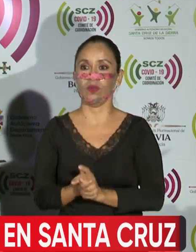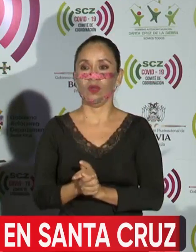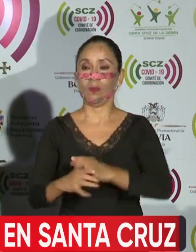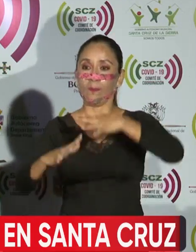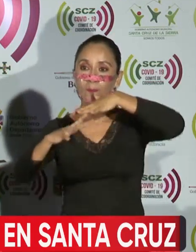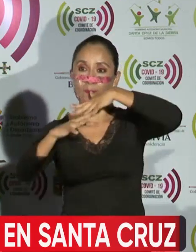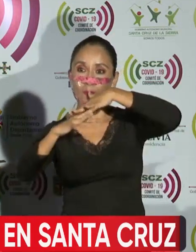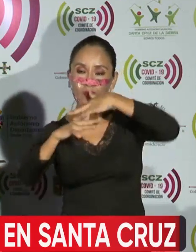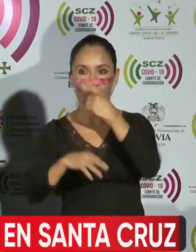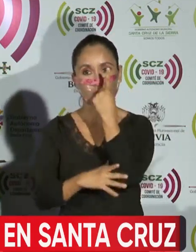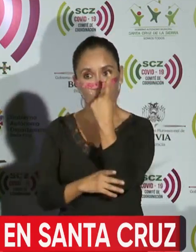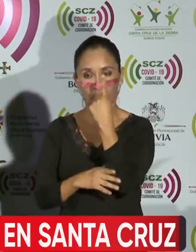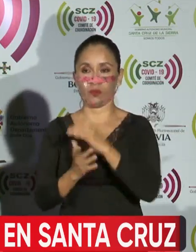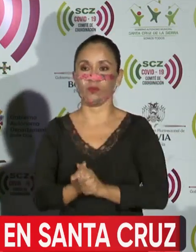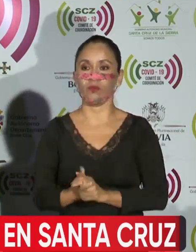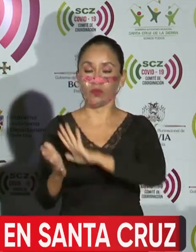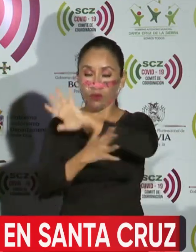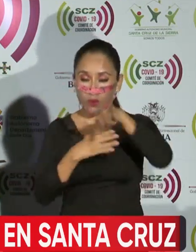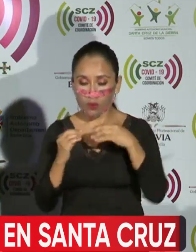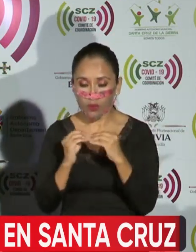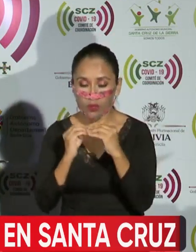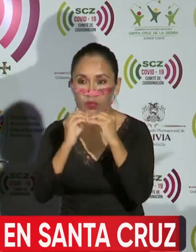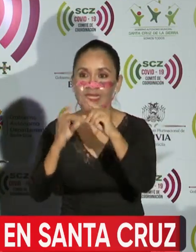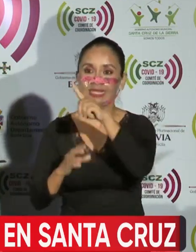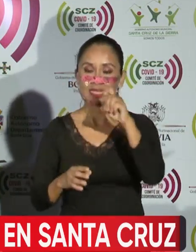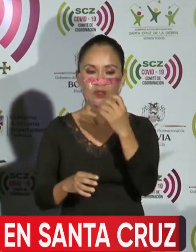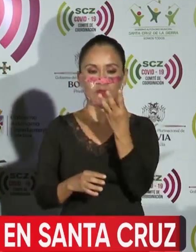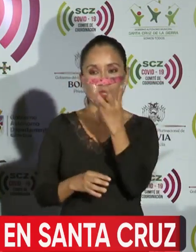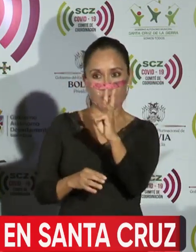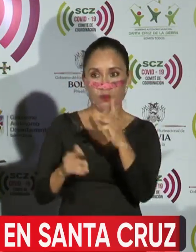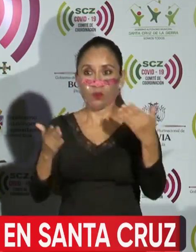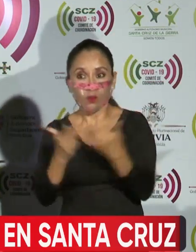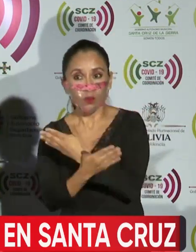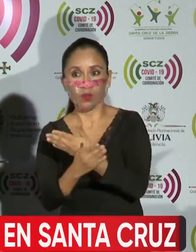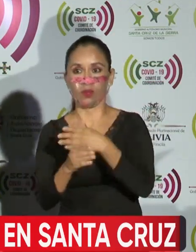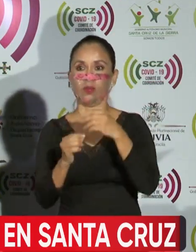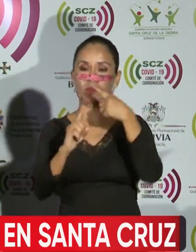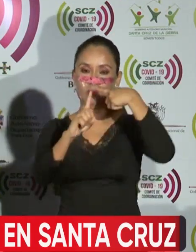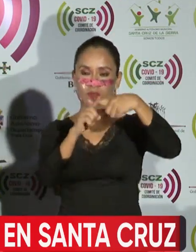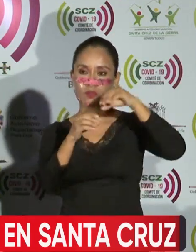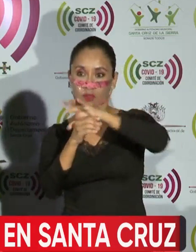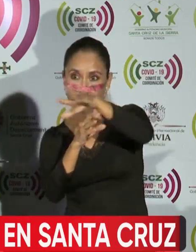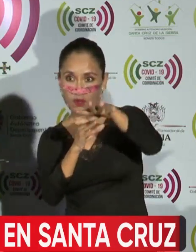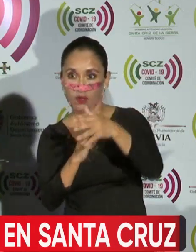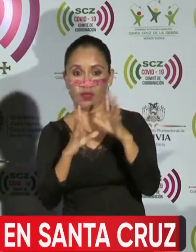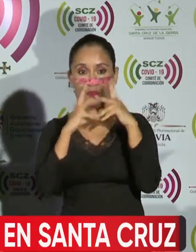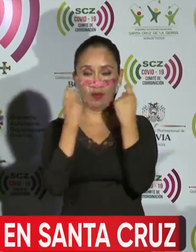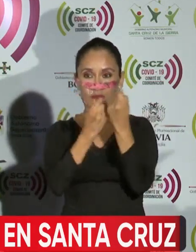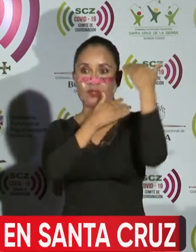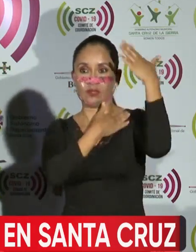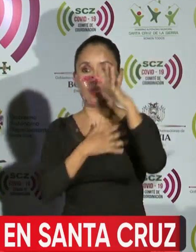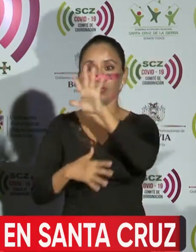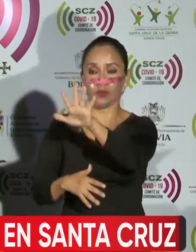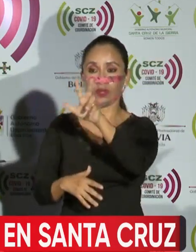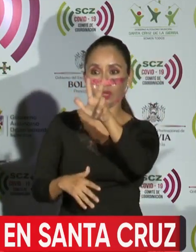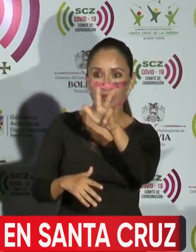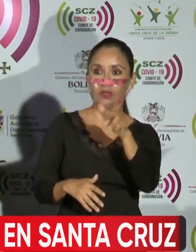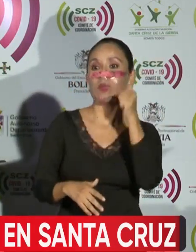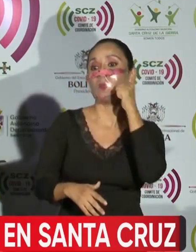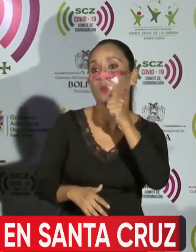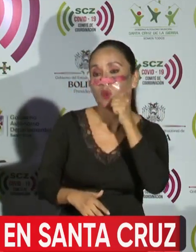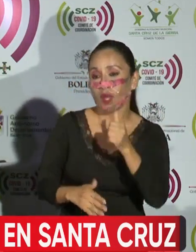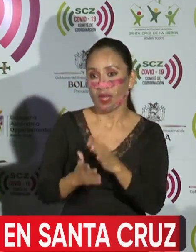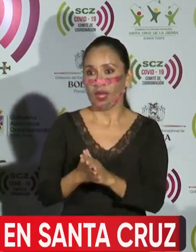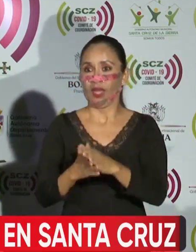Porongo 1. Total, 116 casos nuevos en nuestro departamento, 53 personas de sexo